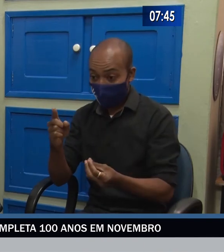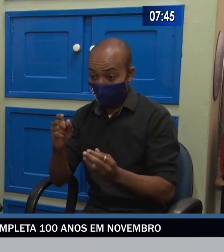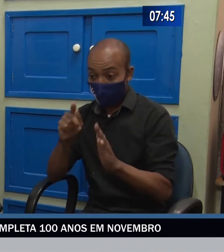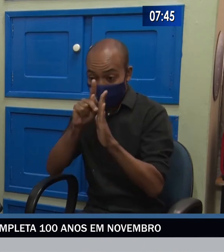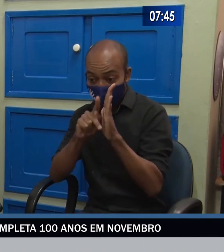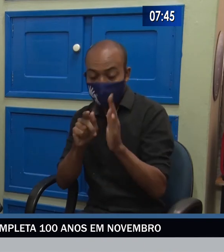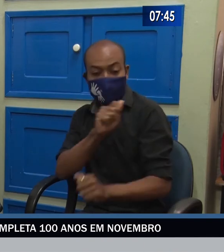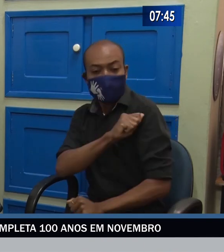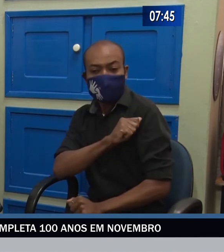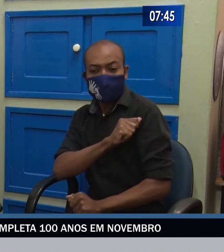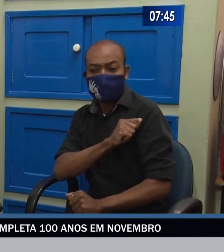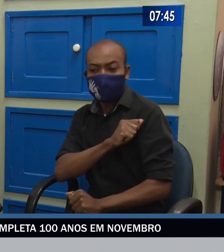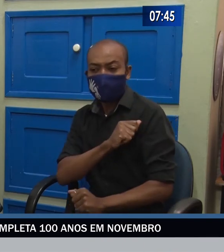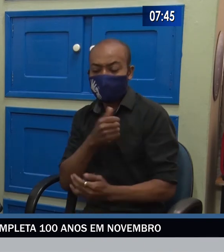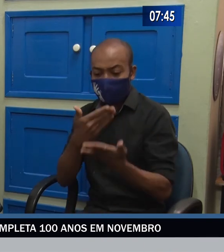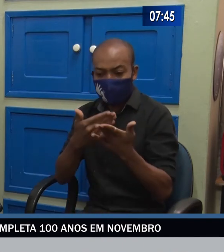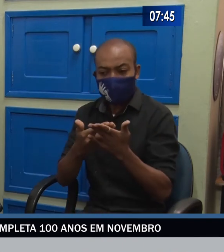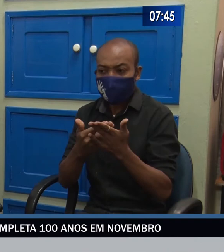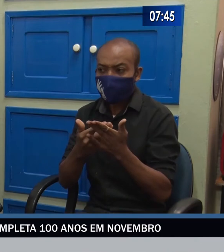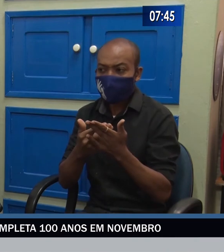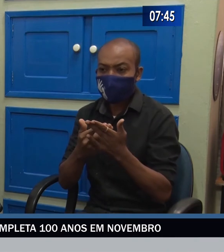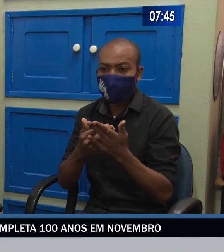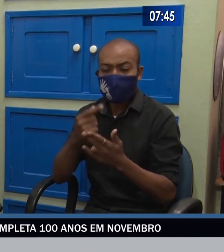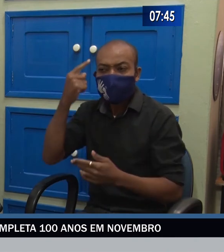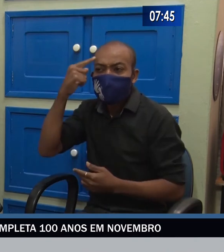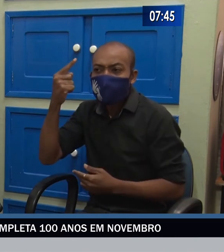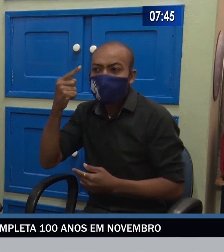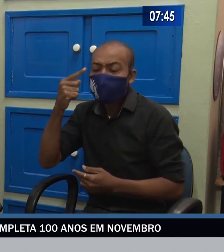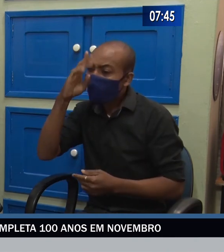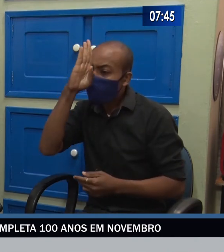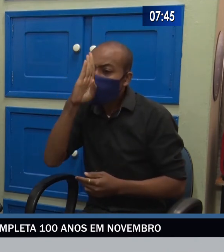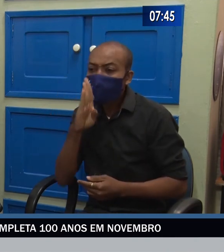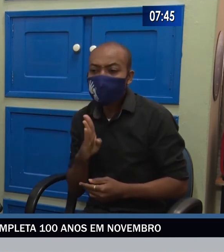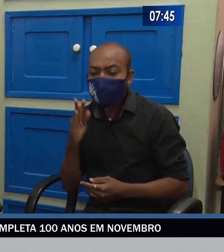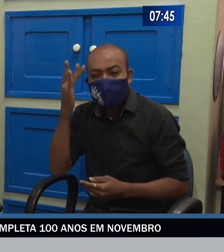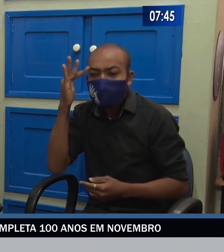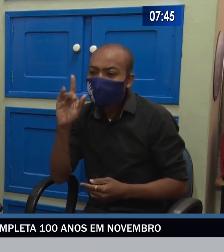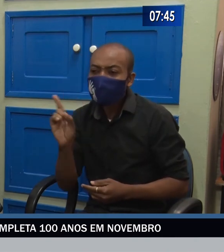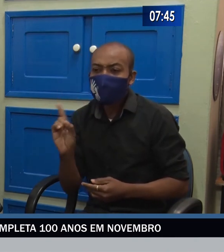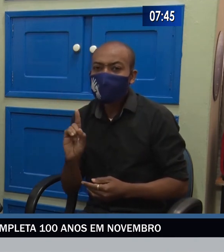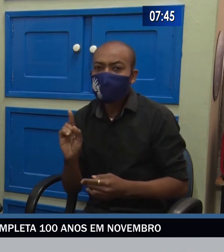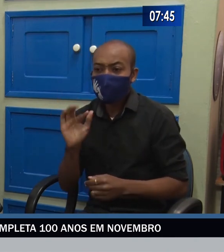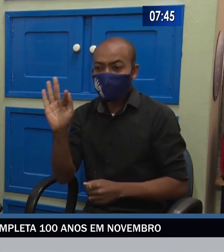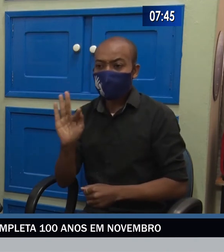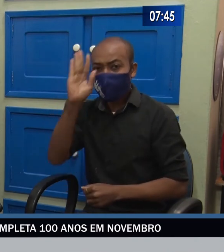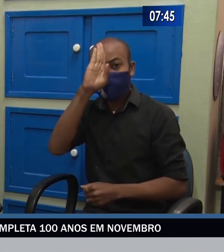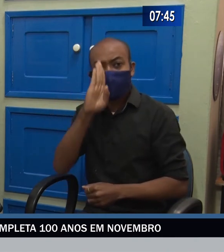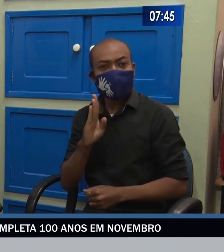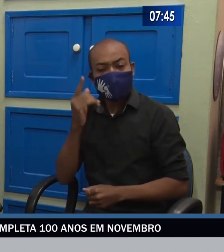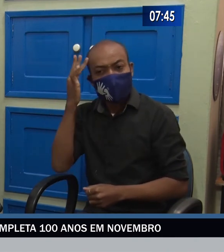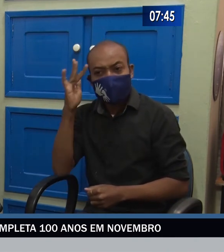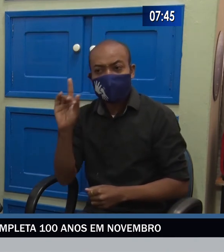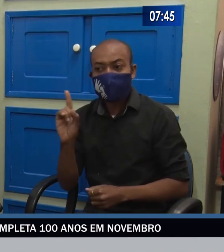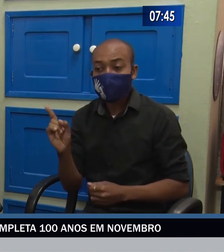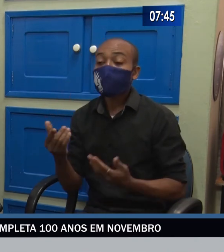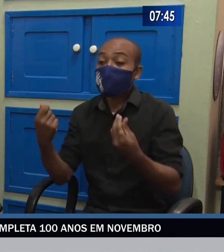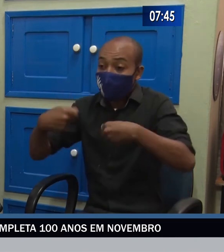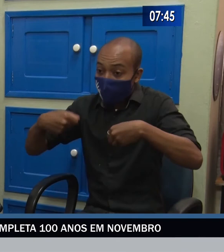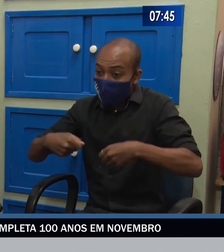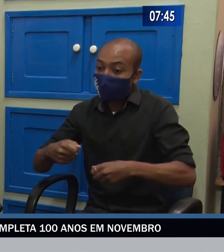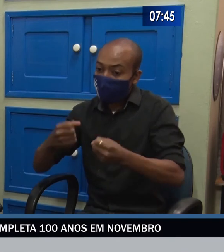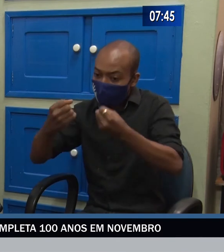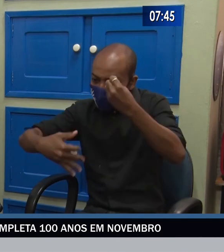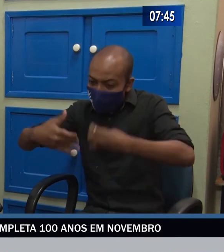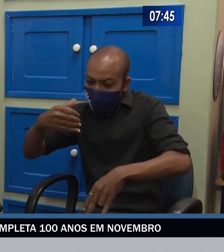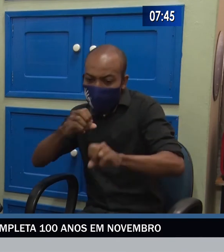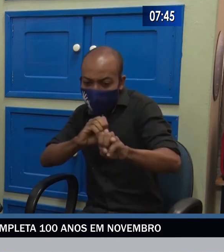não sabiam que a UFMS é pública e gratuita. Então, nós identificamos essa necessidade e, a partir